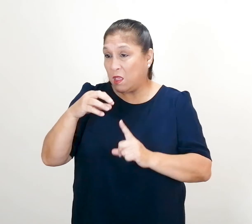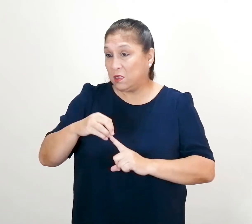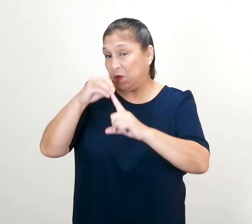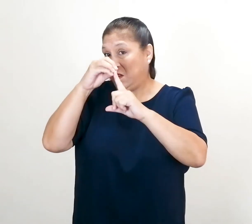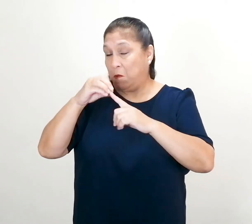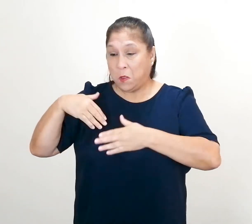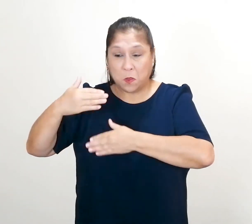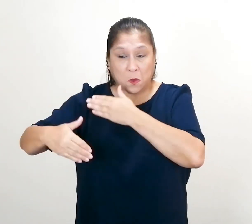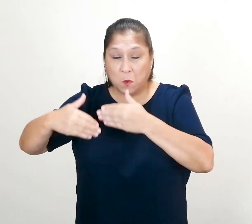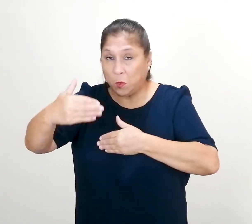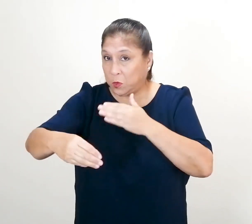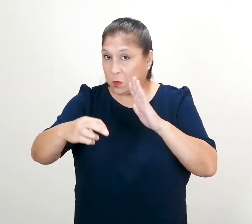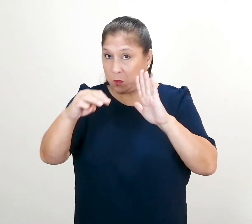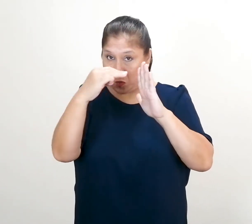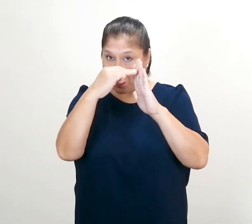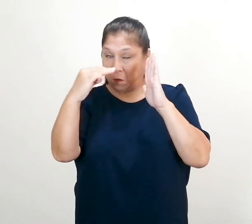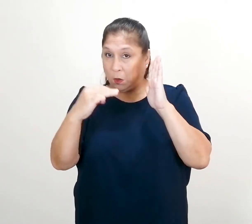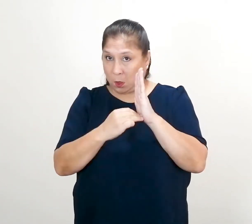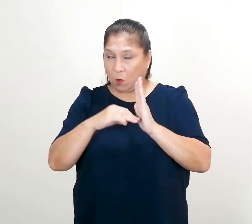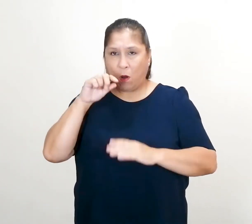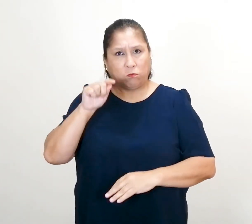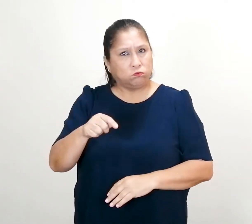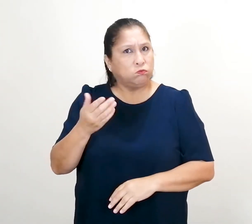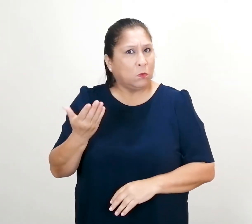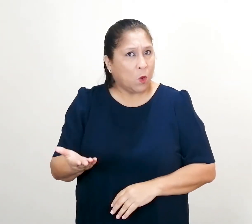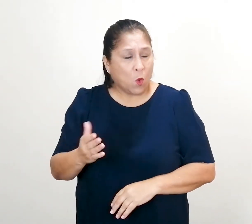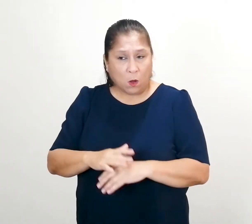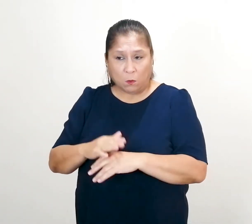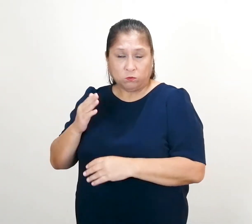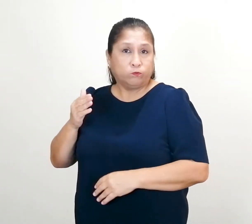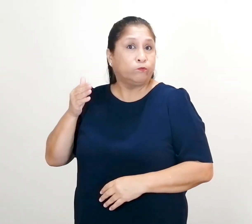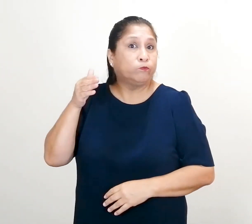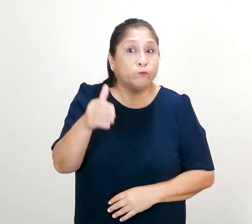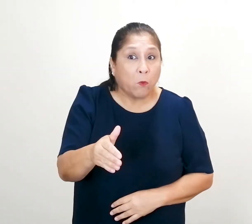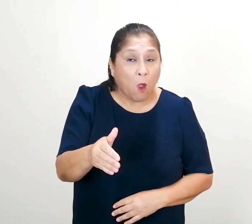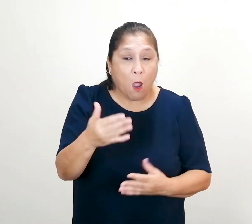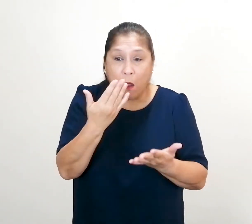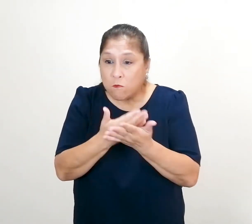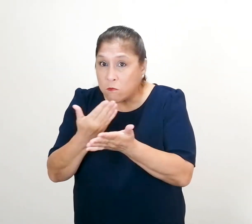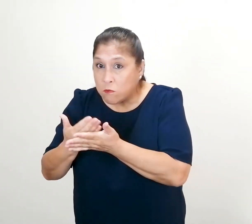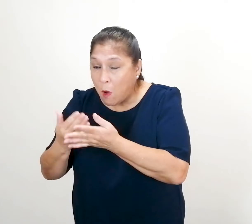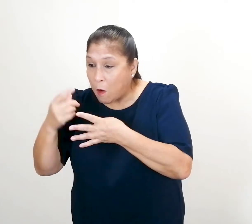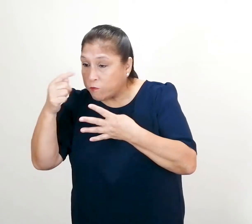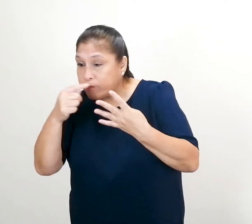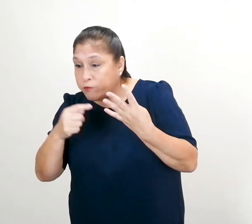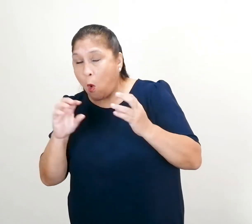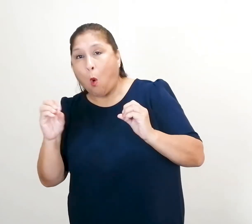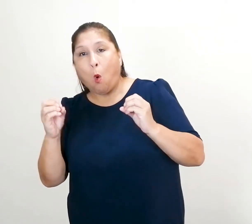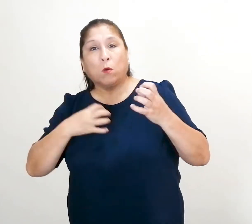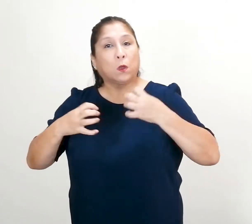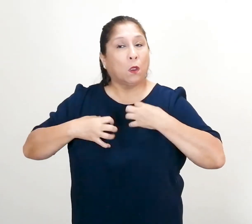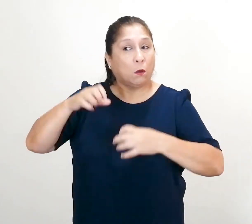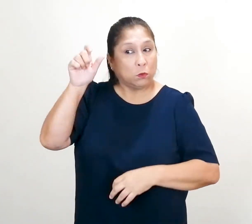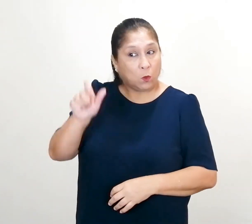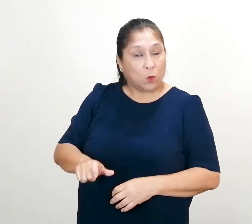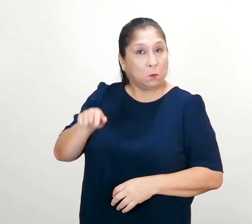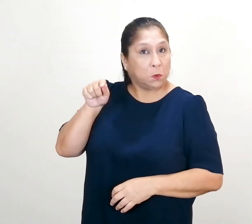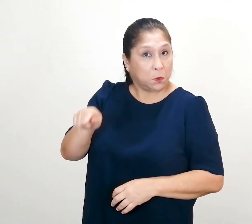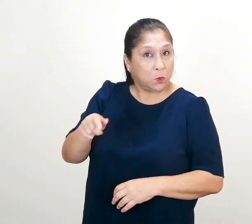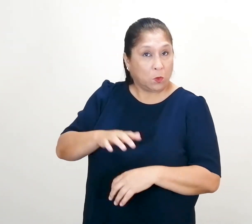de matrícula. Del mismo modo, intervenimos de oficio o ante la queja de algún ciudadano. Además, promovemos